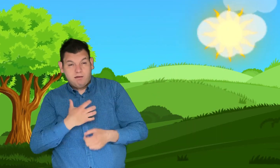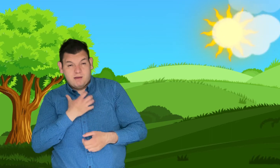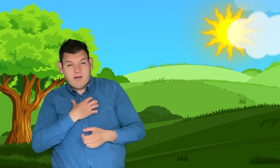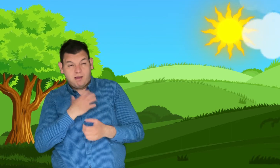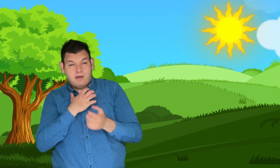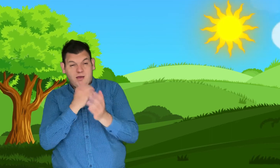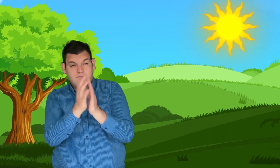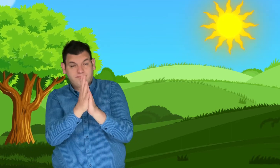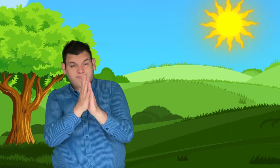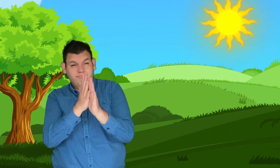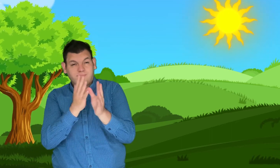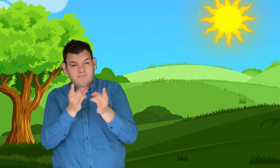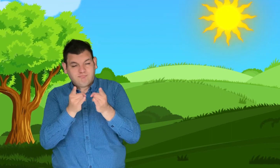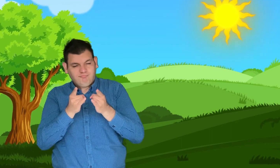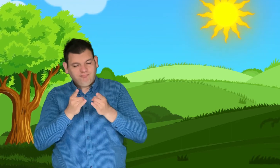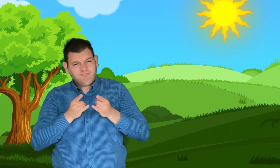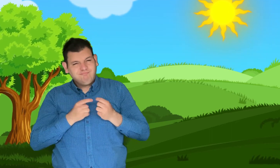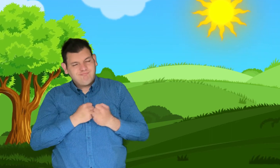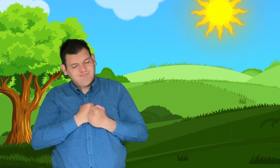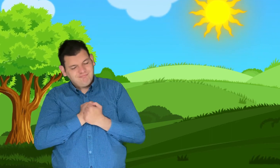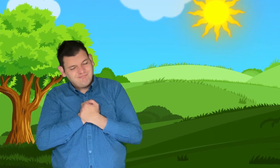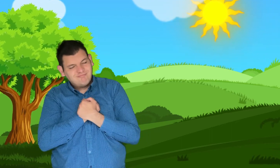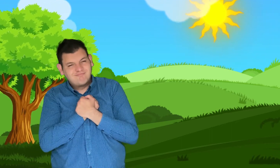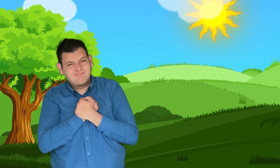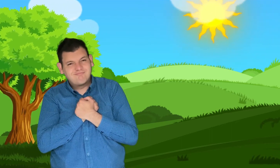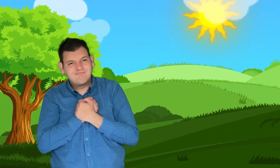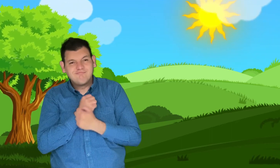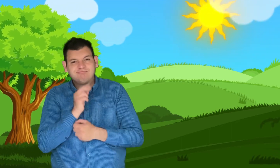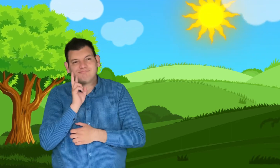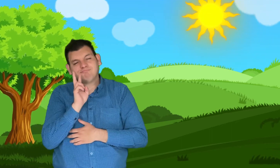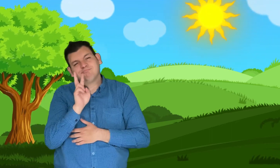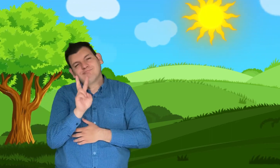Oyó el niño con cariño esa queja de amargura.